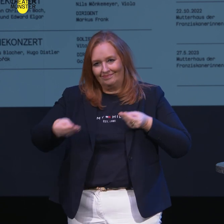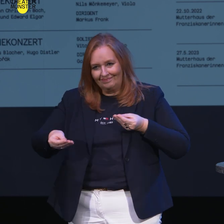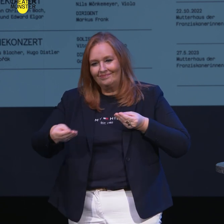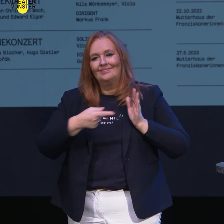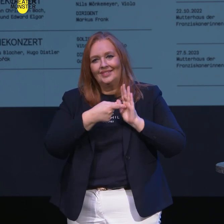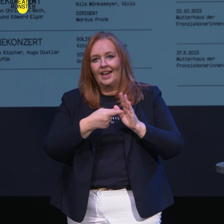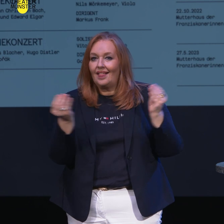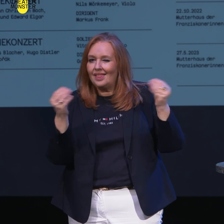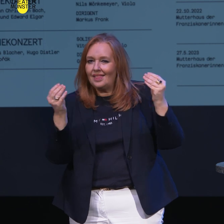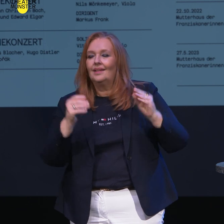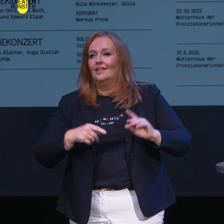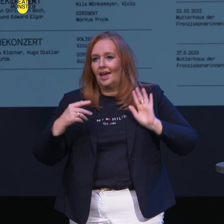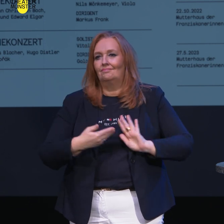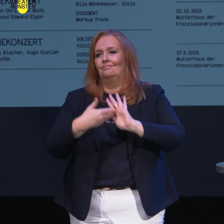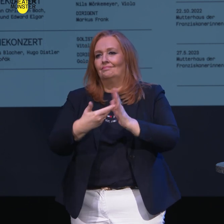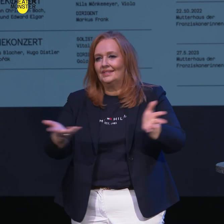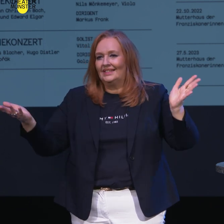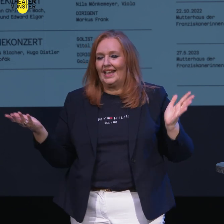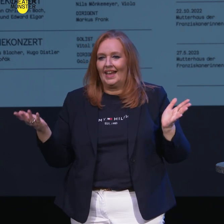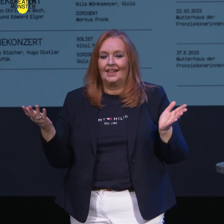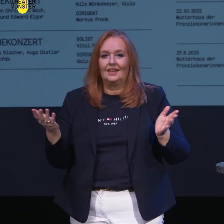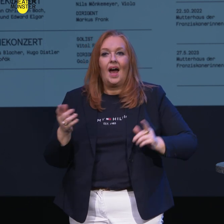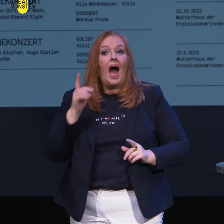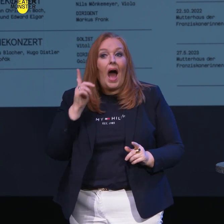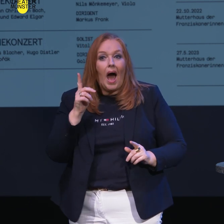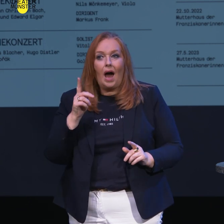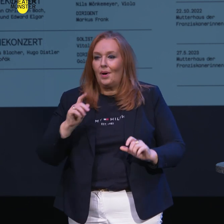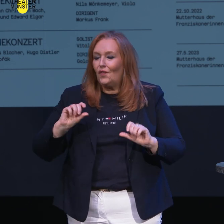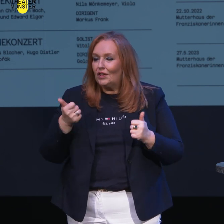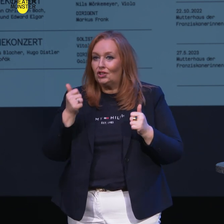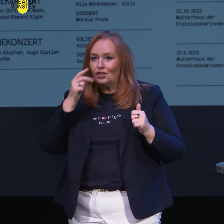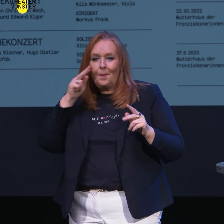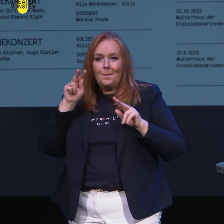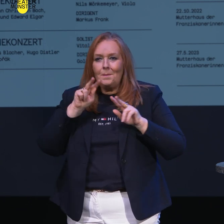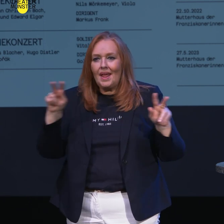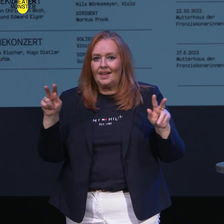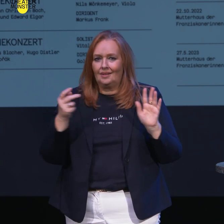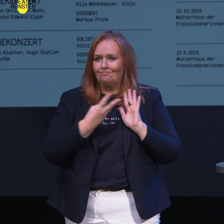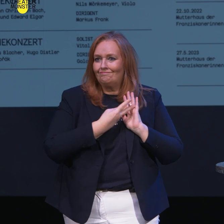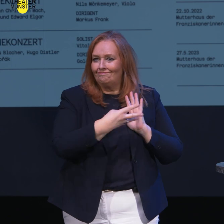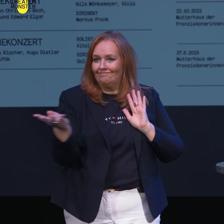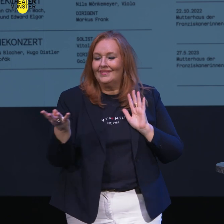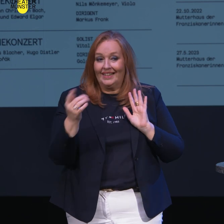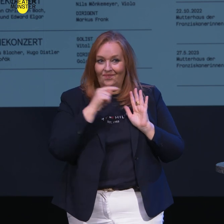aufzubereiten und zu interpretieren. Dass uns aber der frische Blick gelingt auf dieses Repertoire,